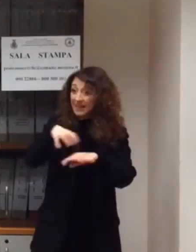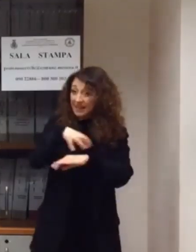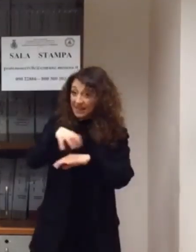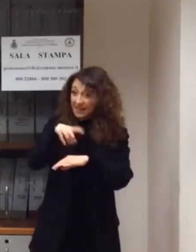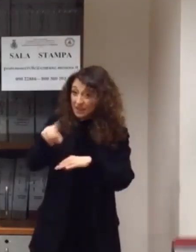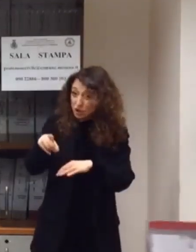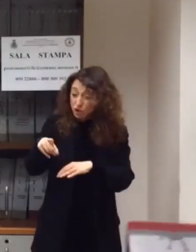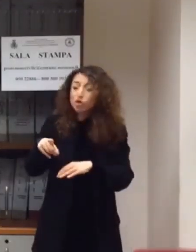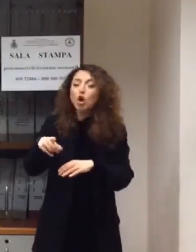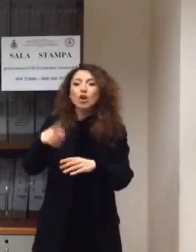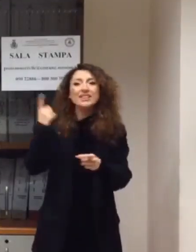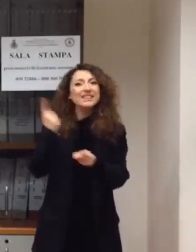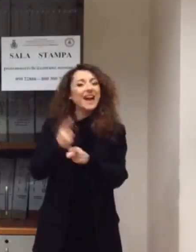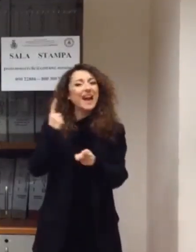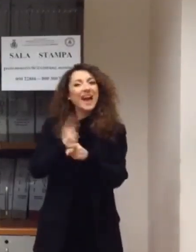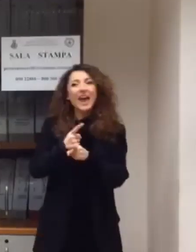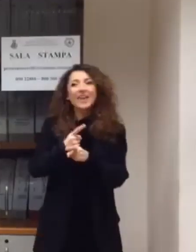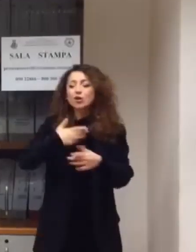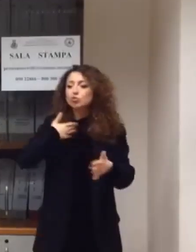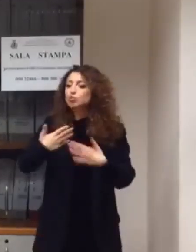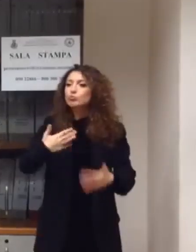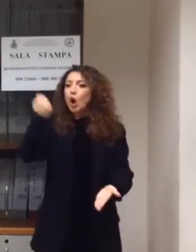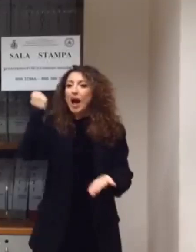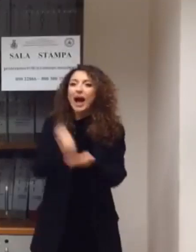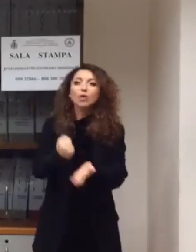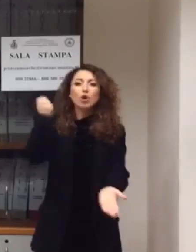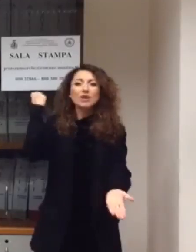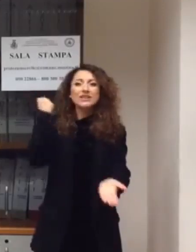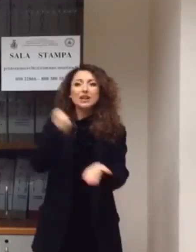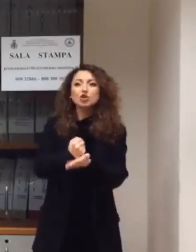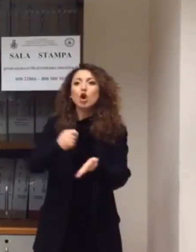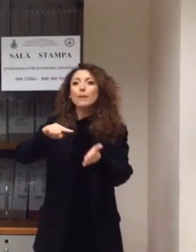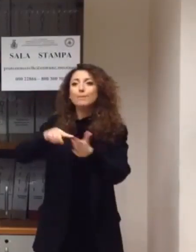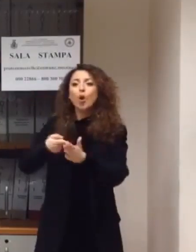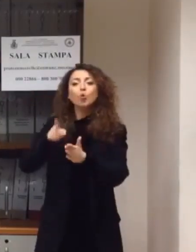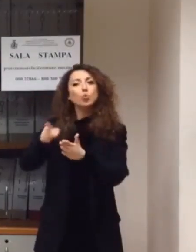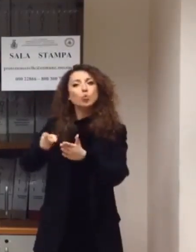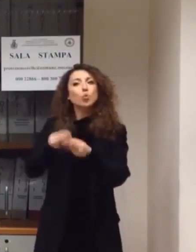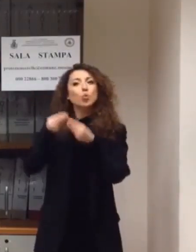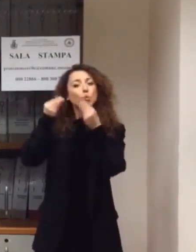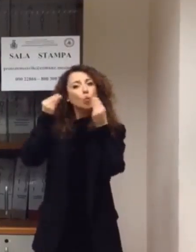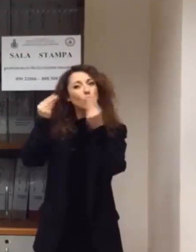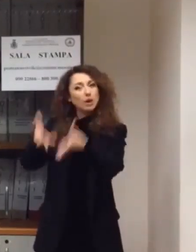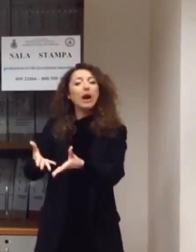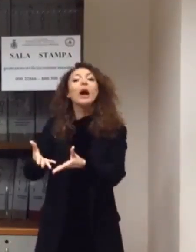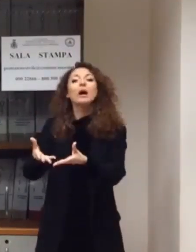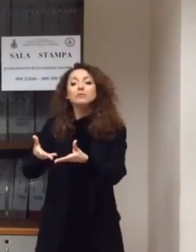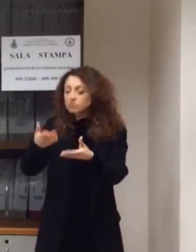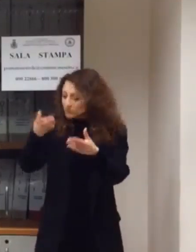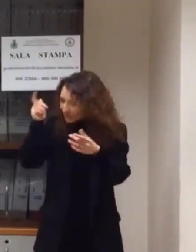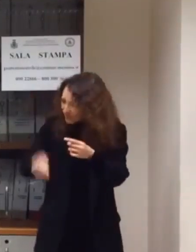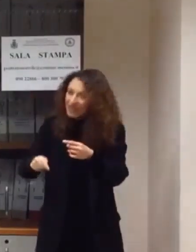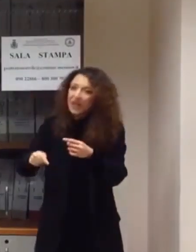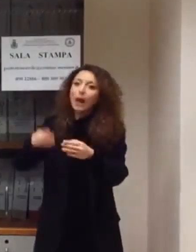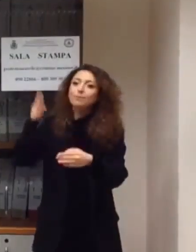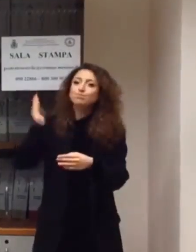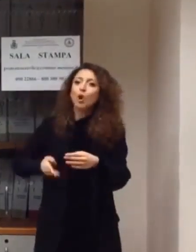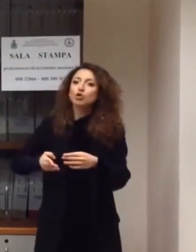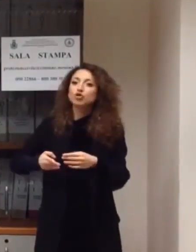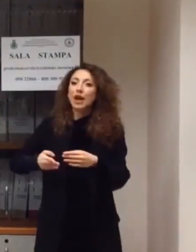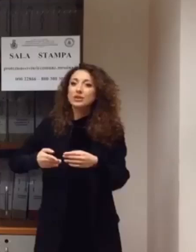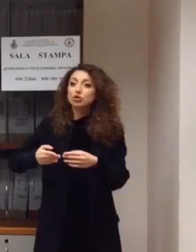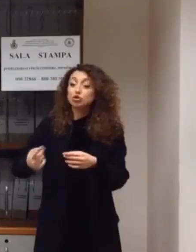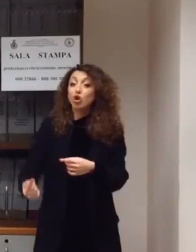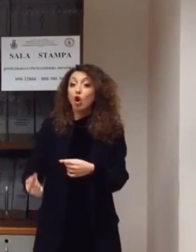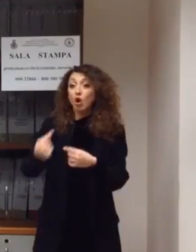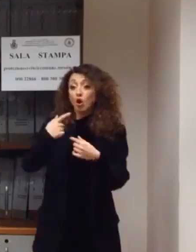immediatamente dare l'autorizzazione alla Procura per avviare il processo nei confronti